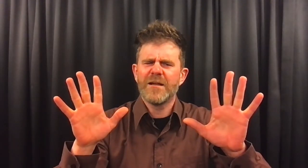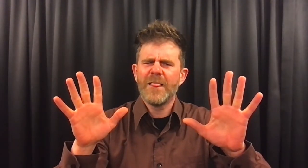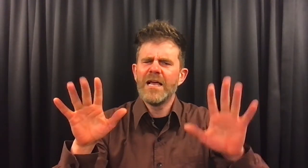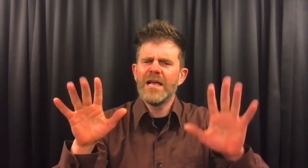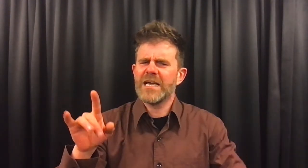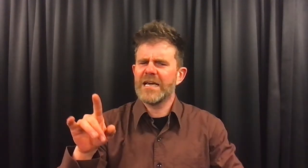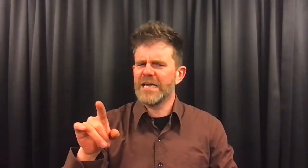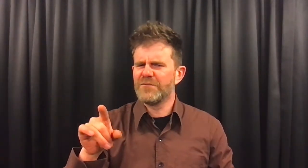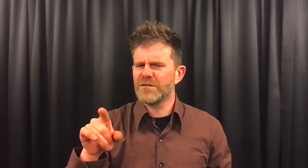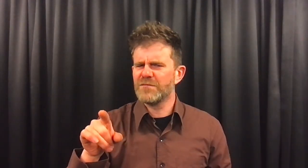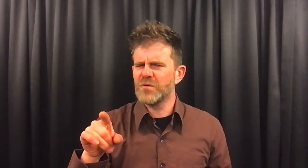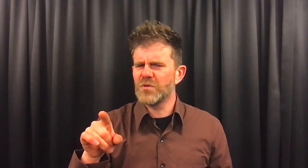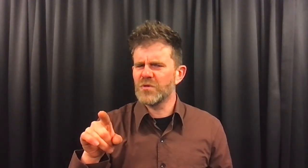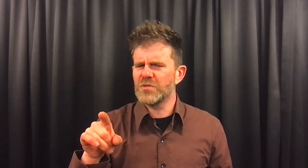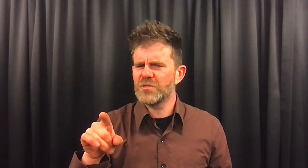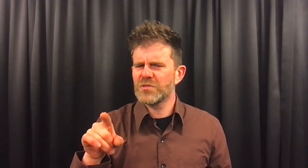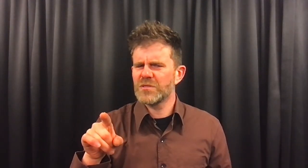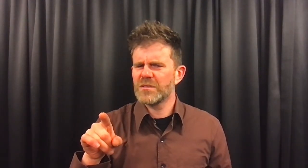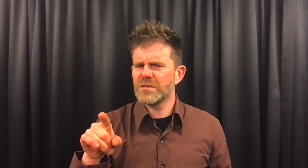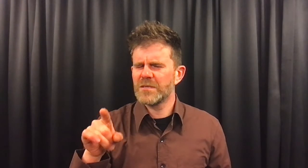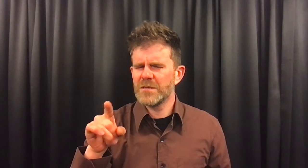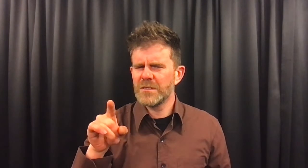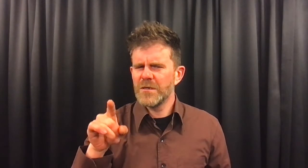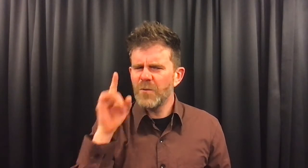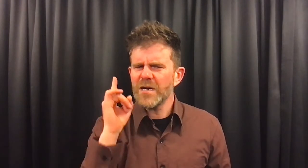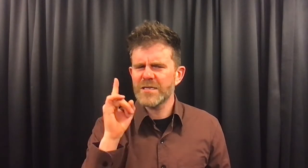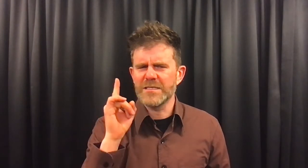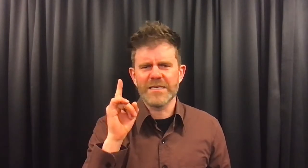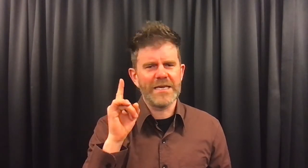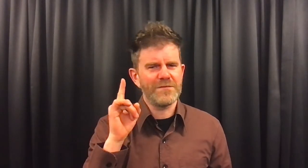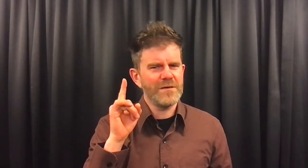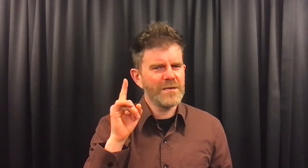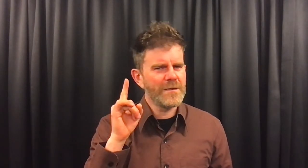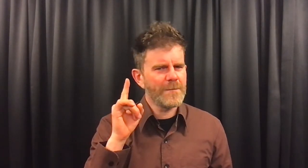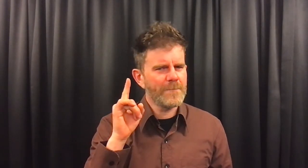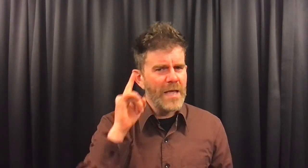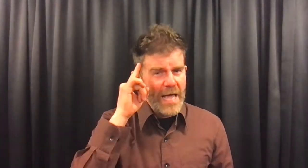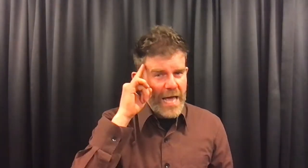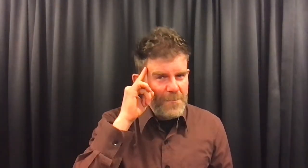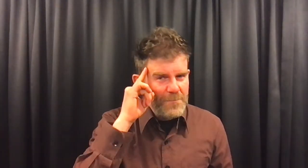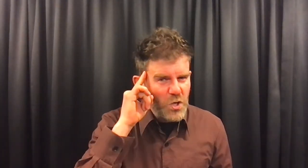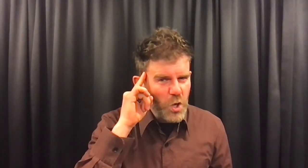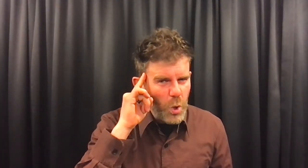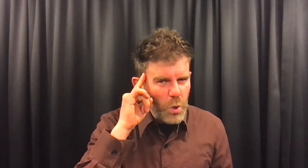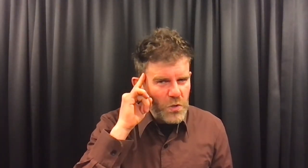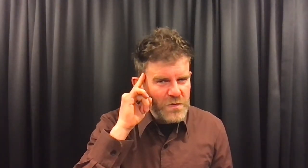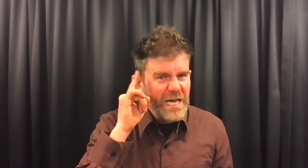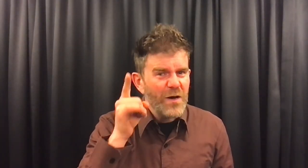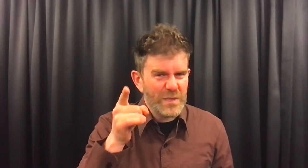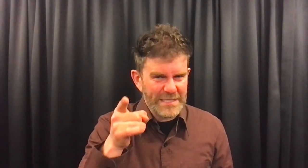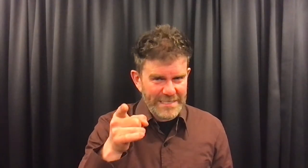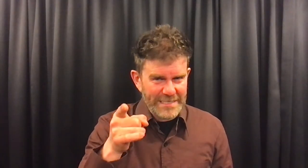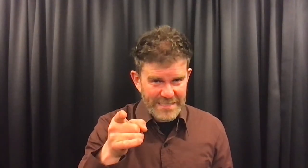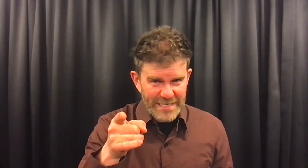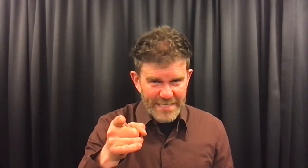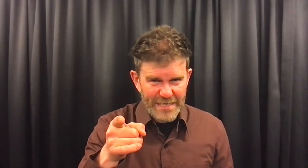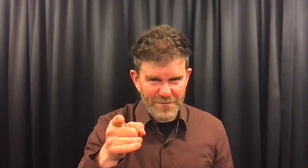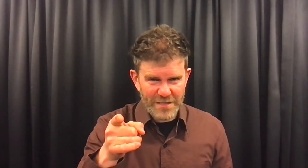zei een van de vogels. Wacht eens even. Heb je gehoord wat hij gezegd heeft, dat